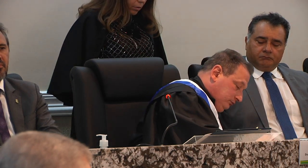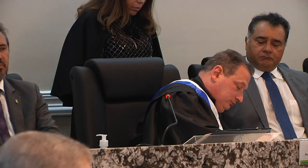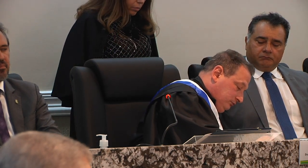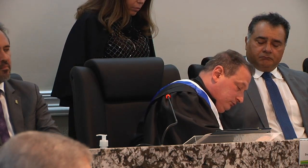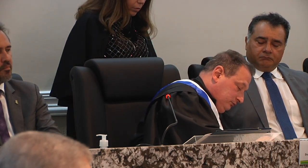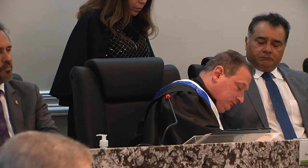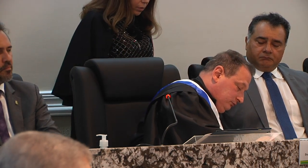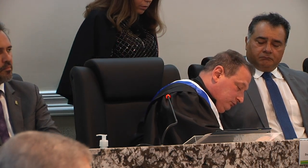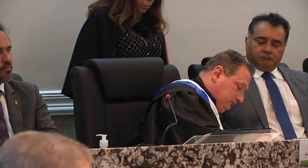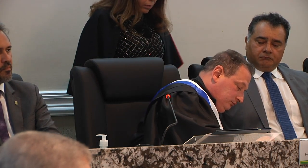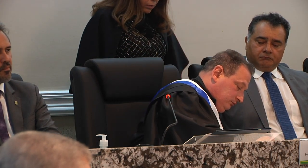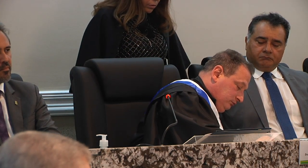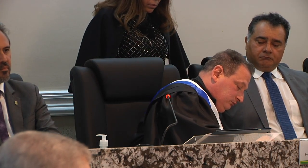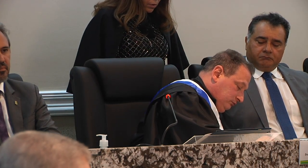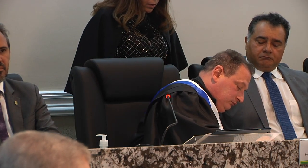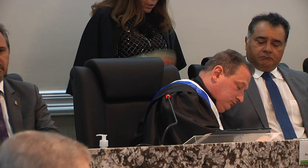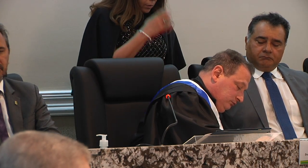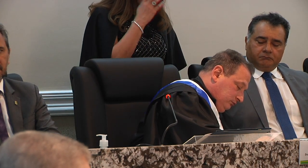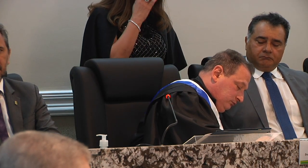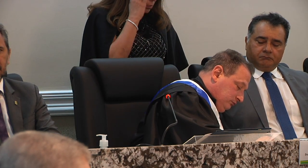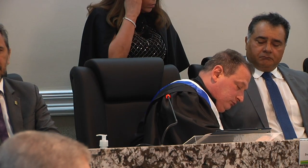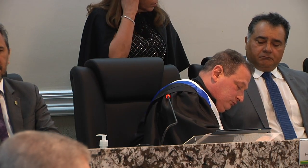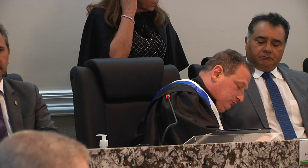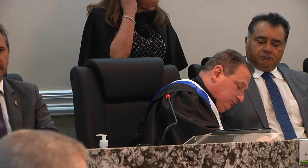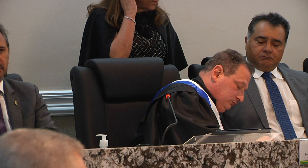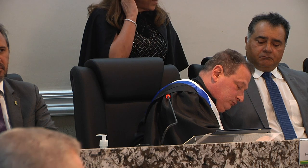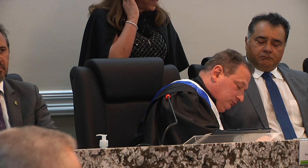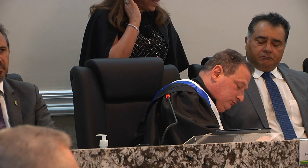do TRT TRT